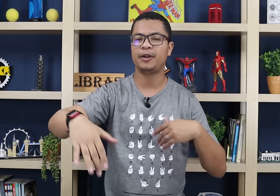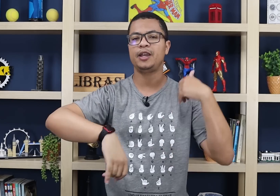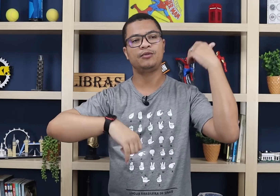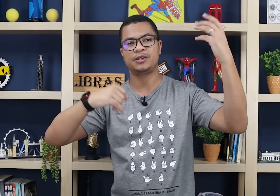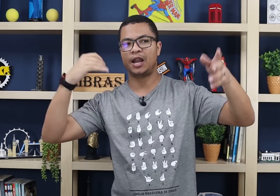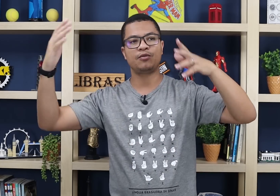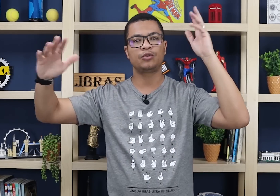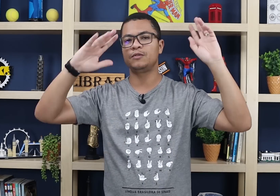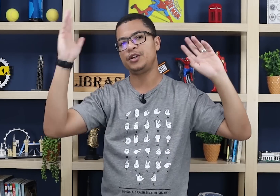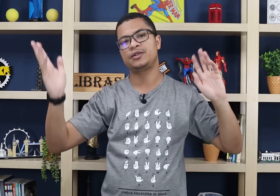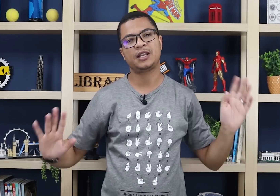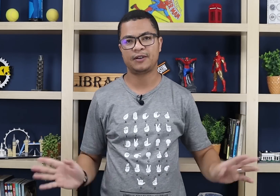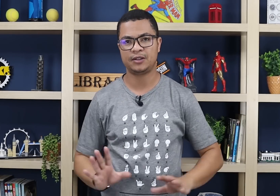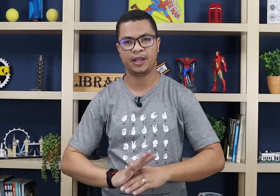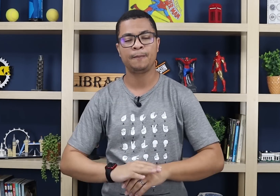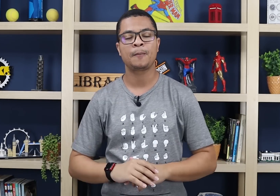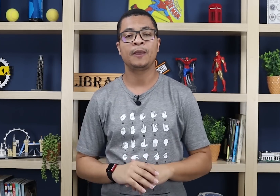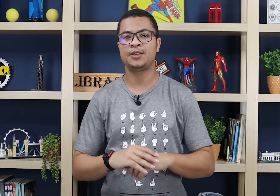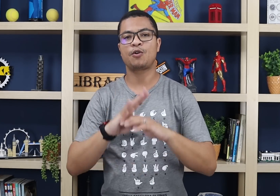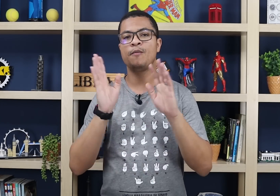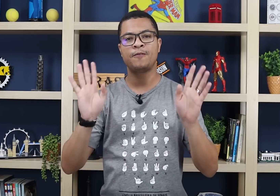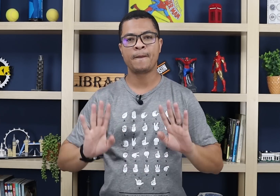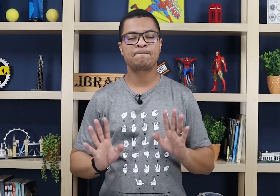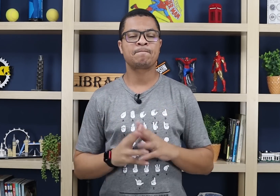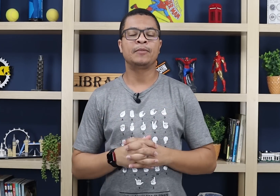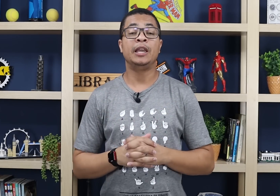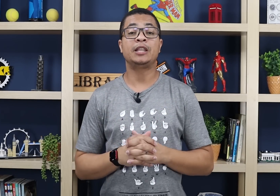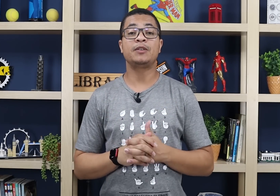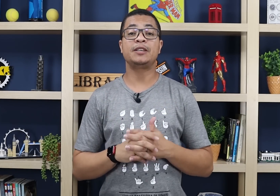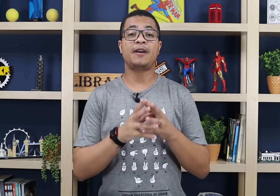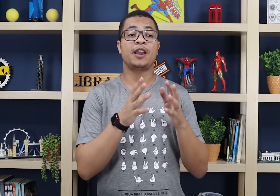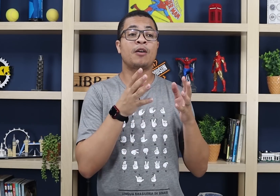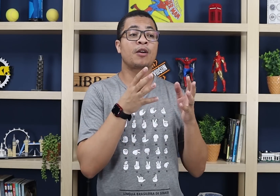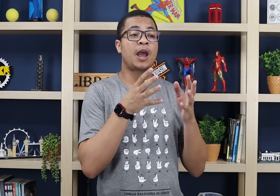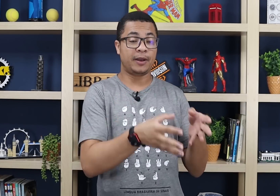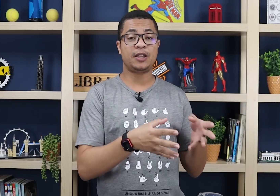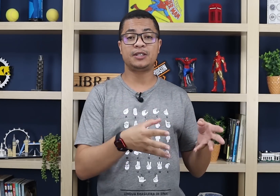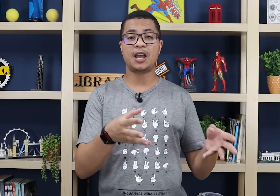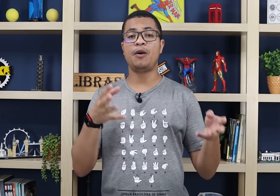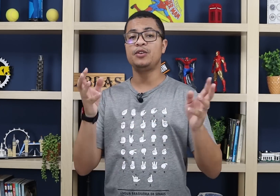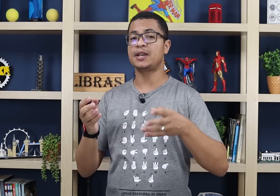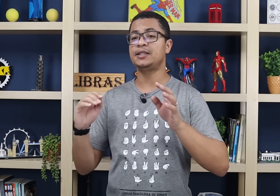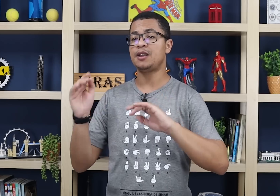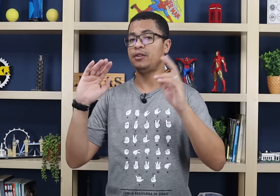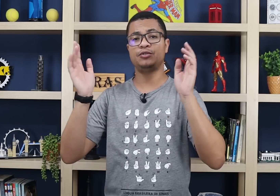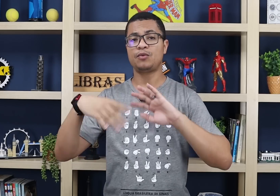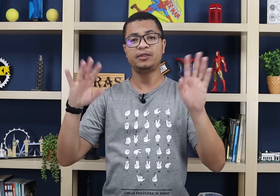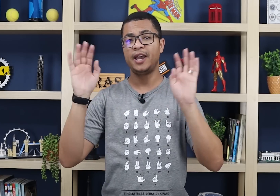aprendendo, sei lá, no curso, no vídeo que você tá fazendo aí, seja como for. Então, você vai aprender o sinal e usar esse sinal dentro de um contexto,